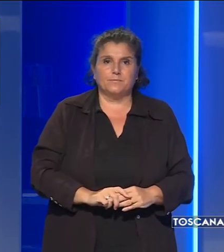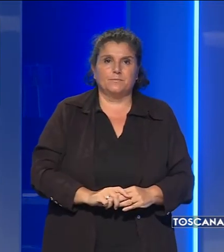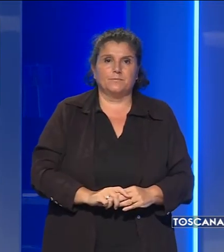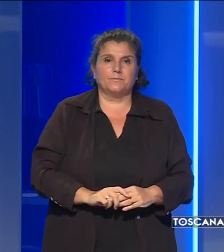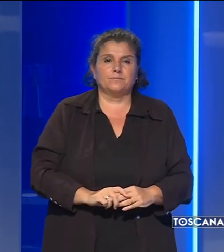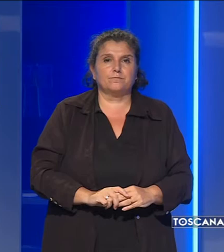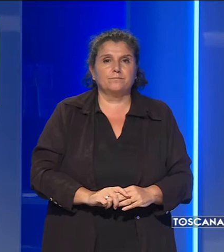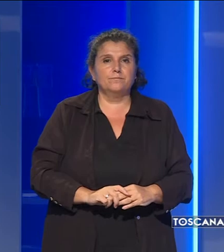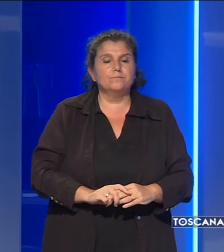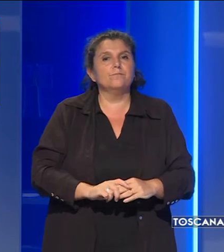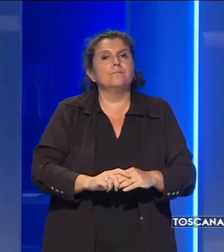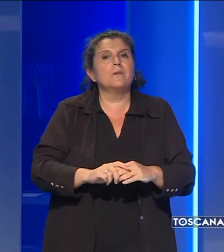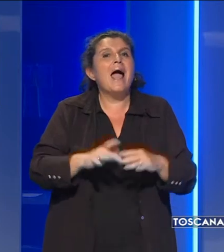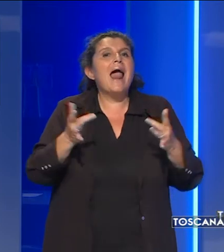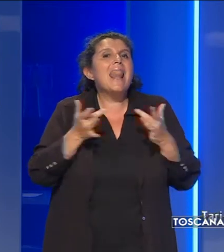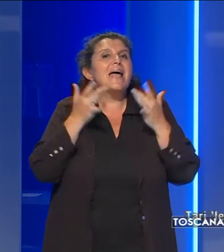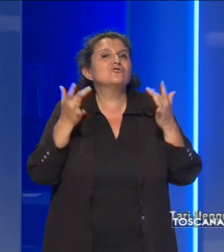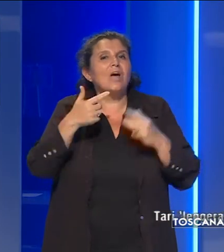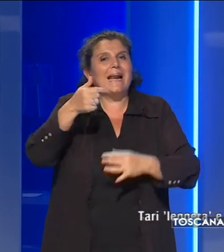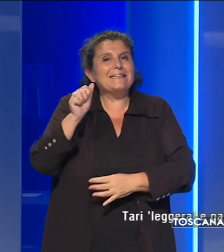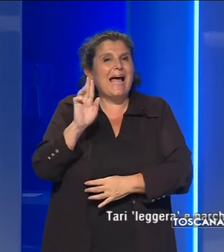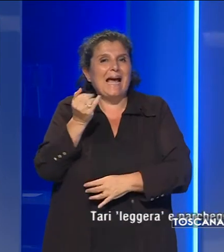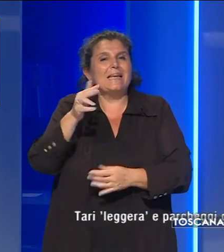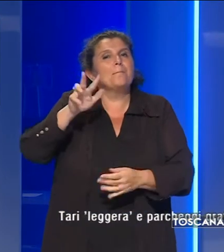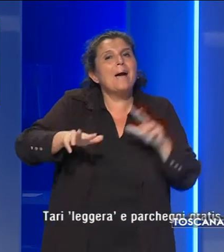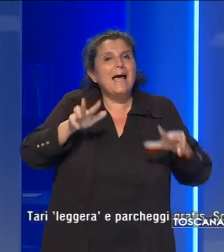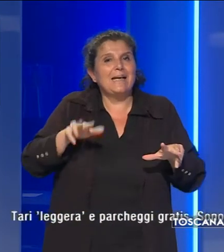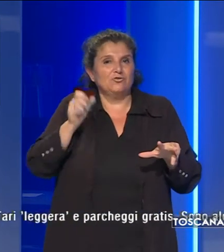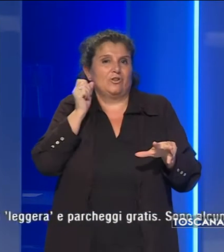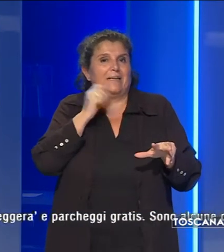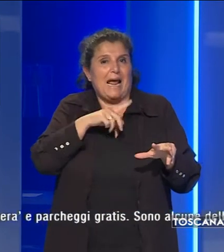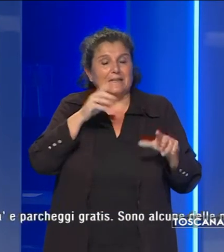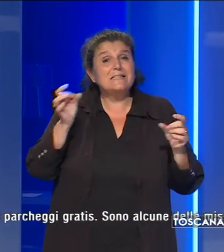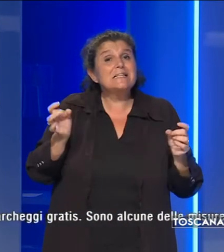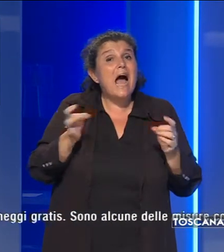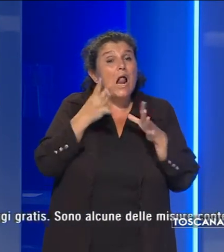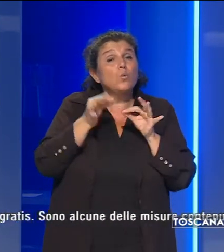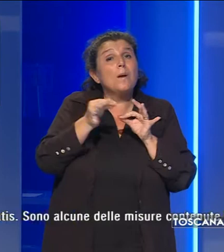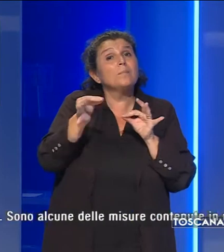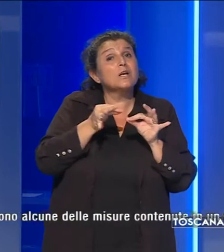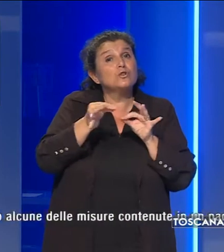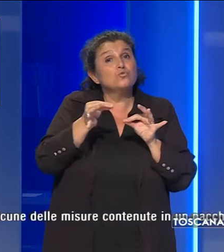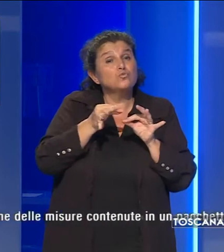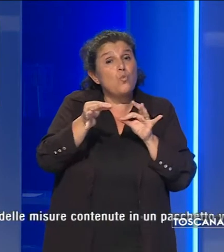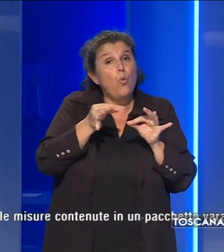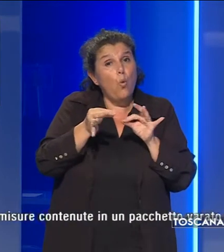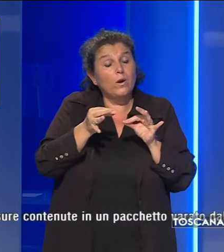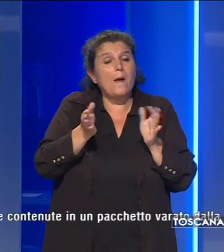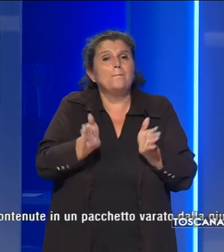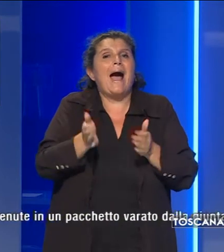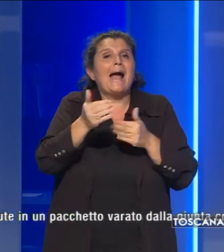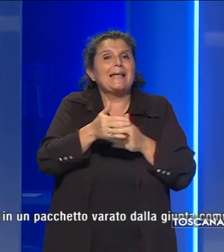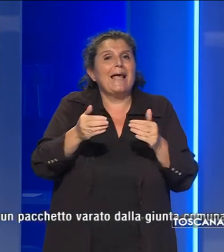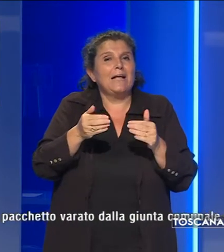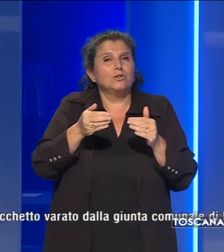Tari leggera e parcheggi gratis sono alcune delle misure contenute in un pacchetto